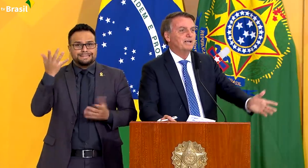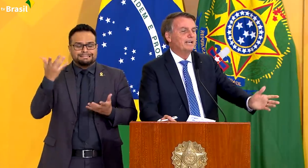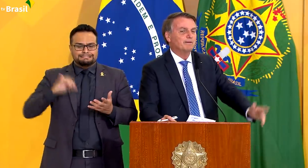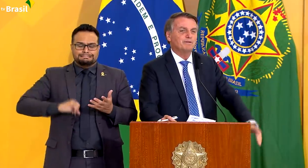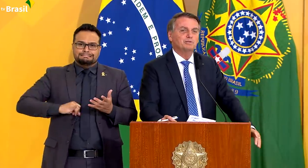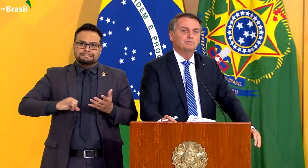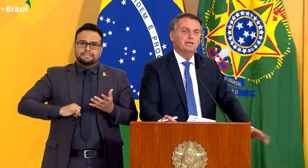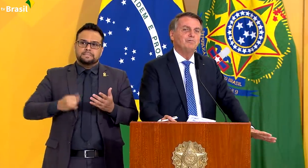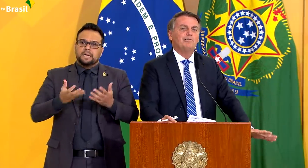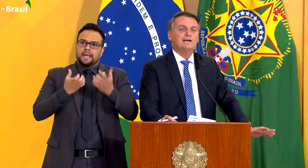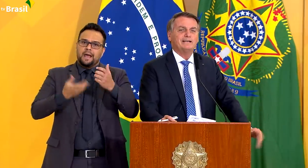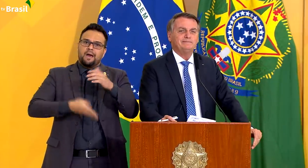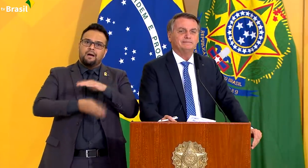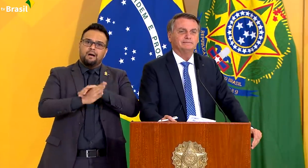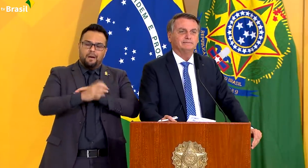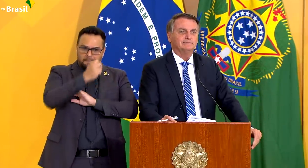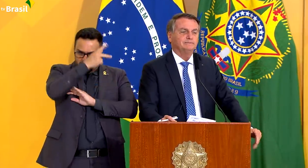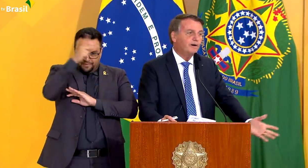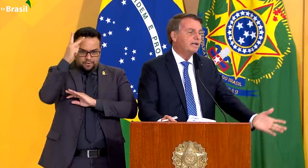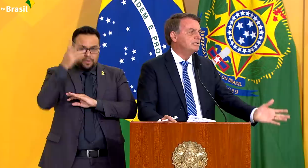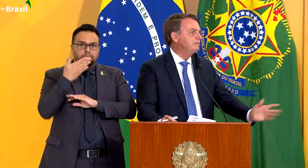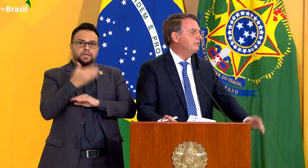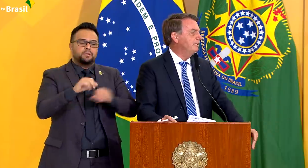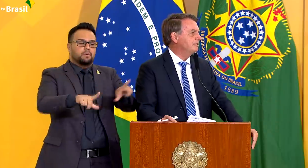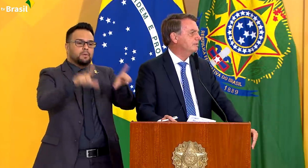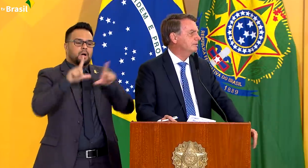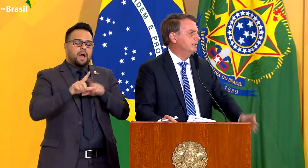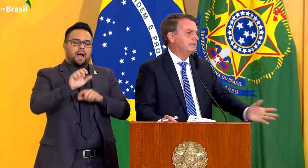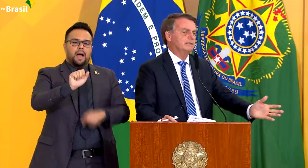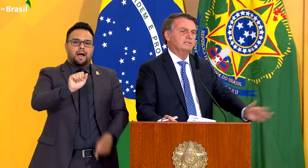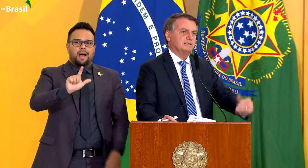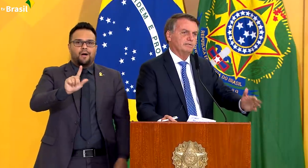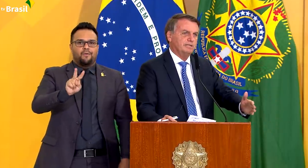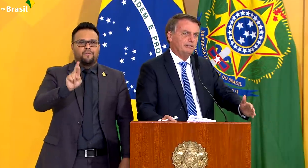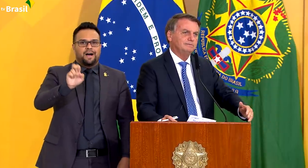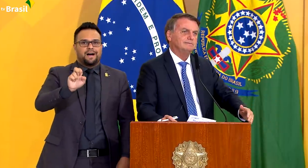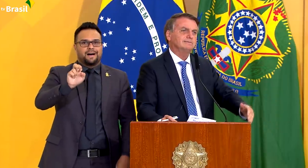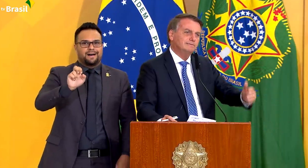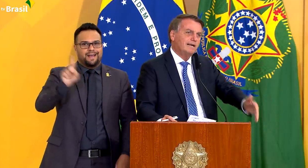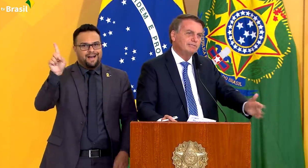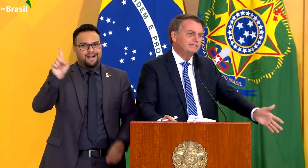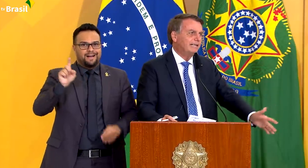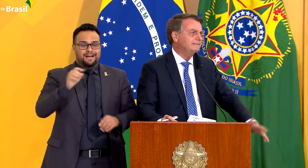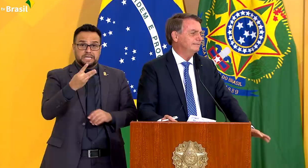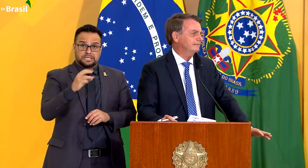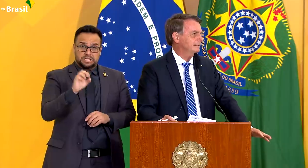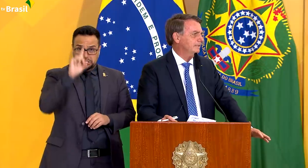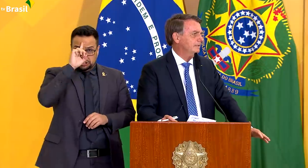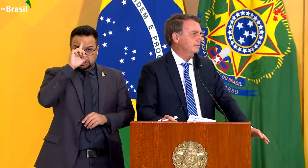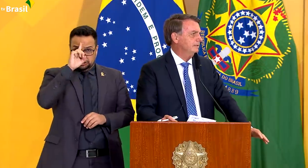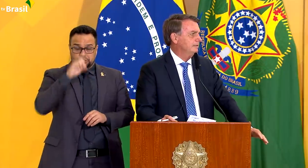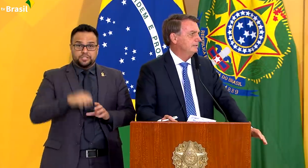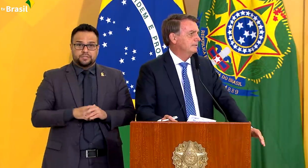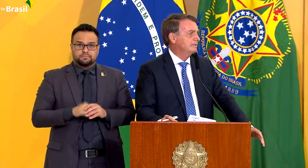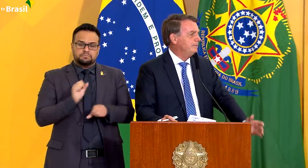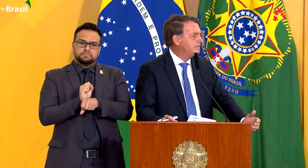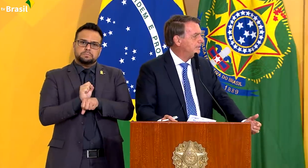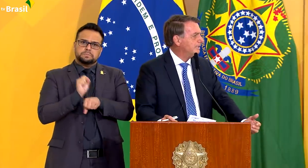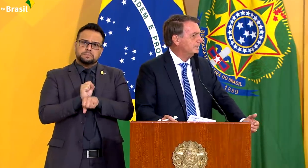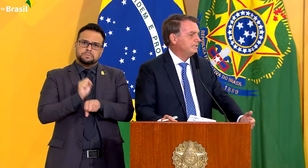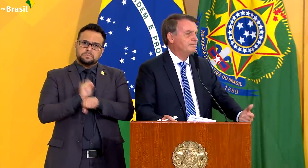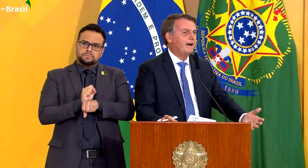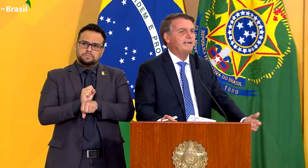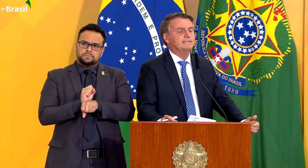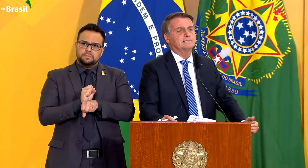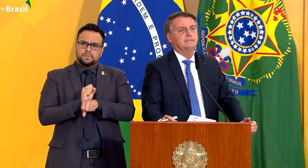buscar na prefeitura um alvará, foi resolvido isso. Se em 30 dias não deu, deve estar. são